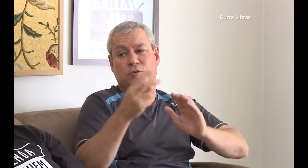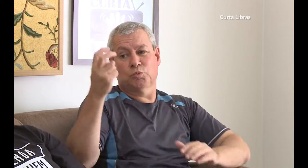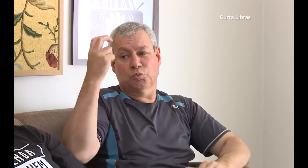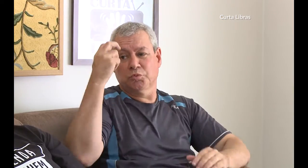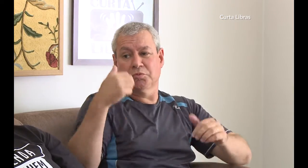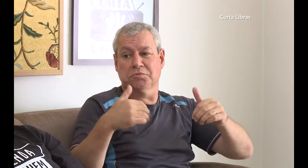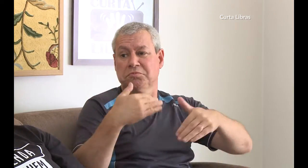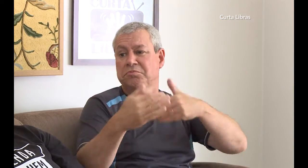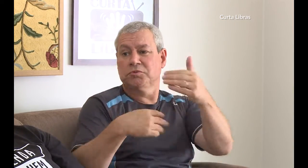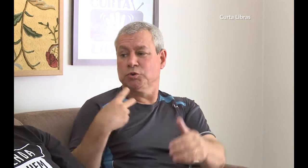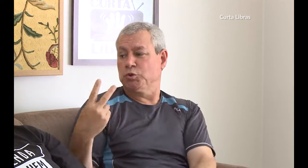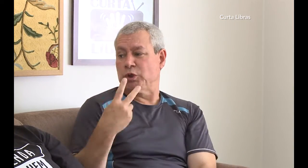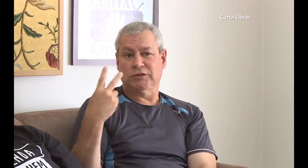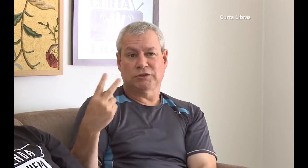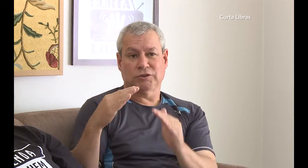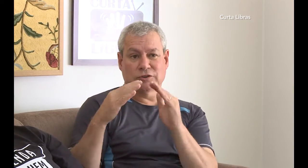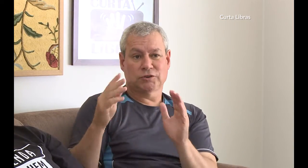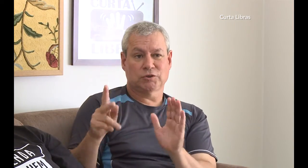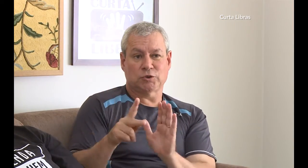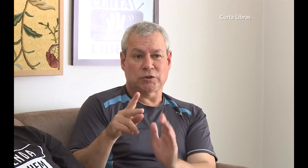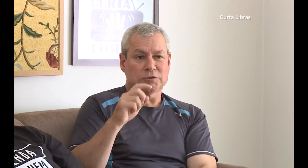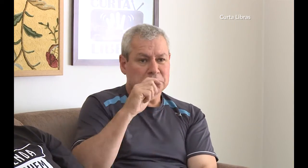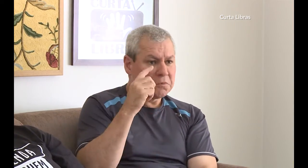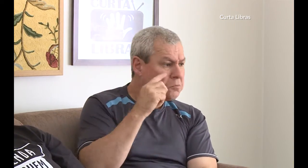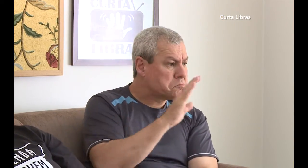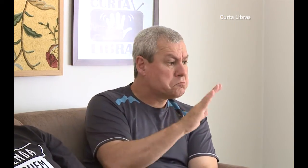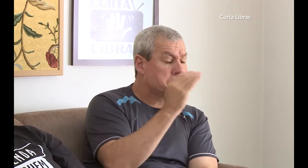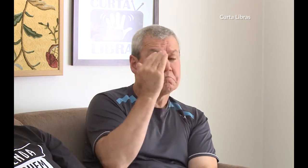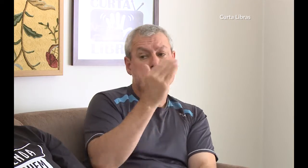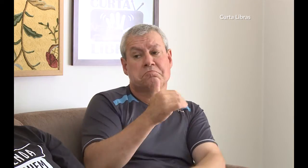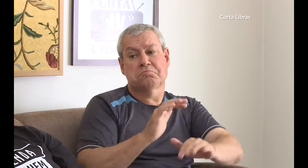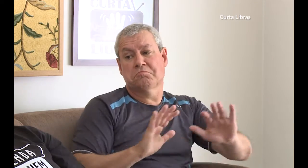a nos adaptar com artefatos da cultura surda. A campainha luminosa, por exemplo.